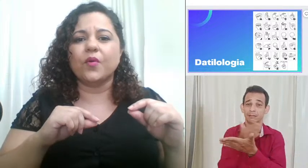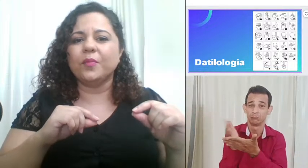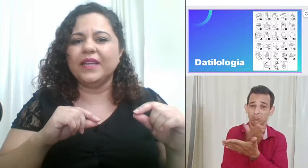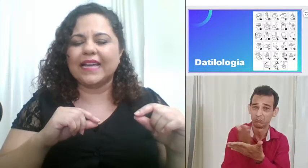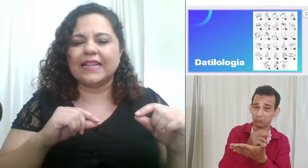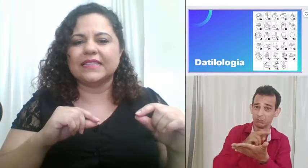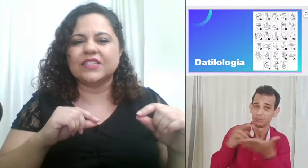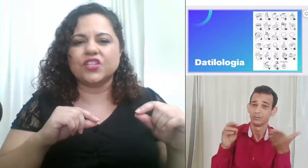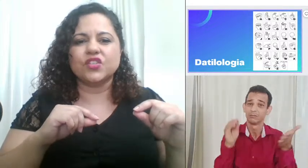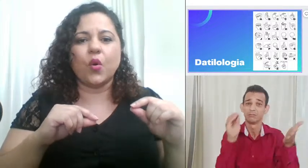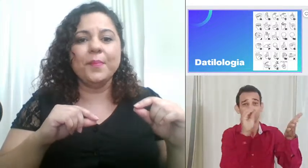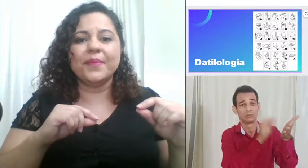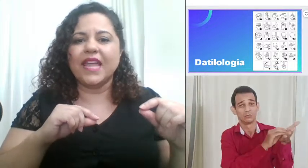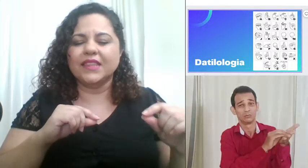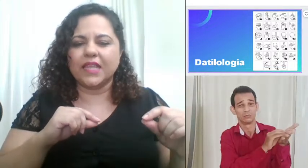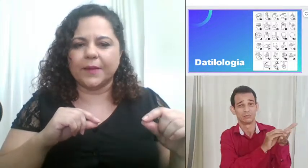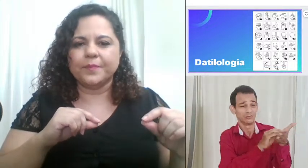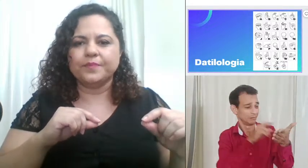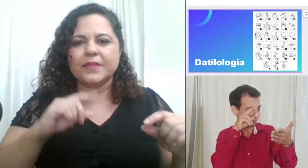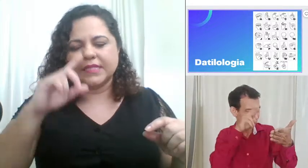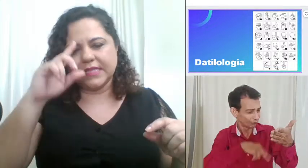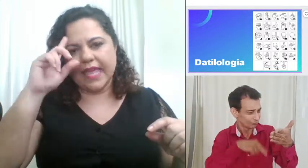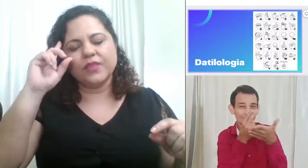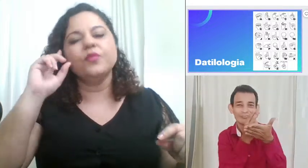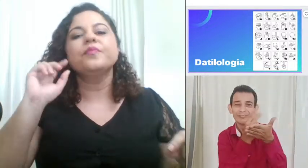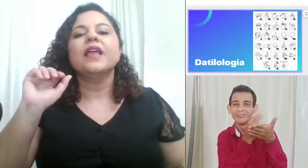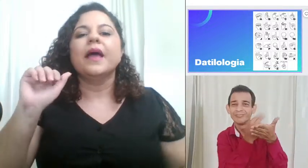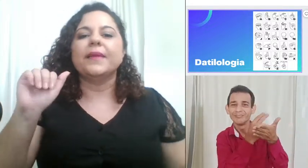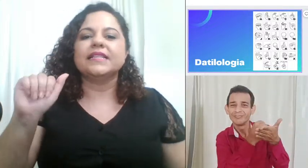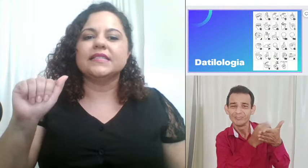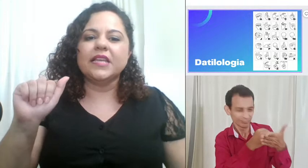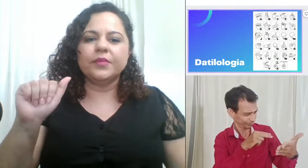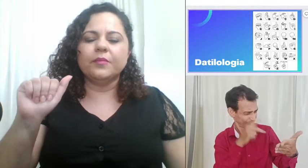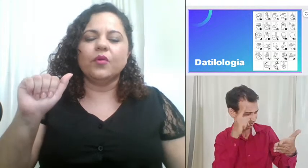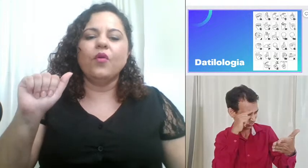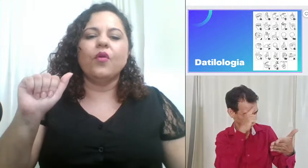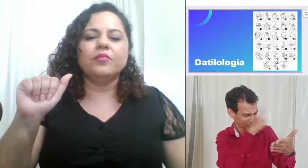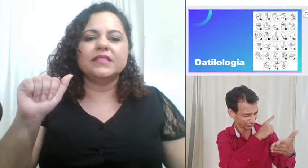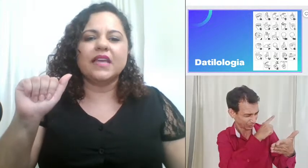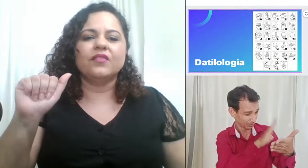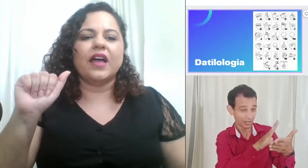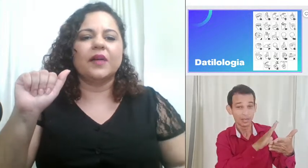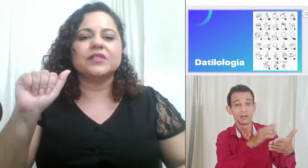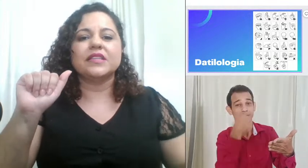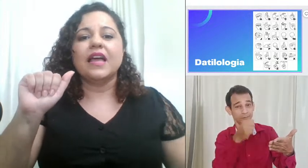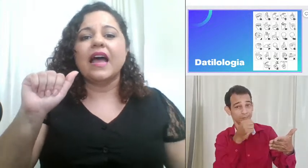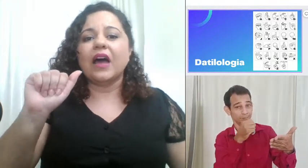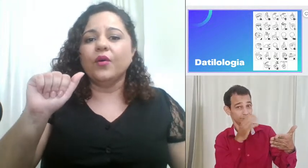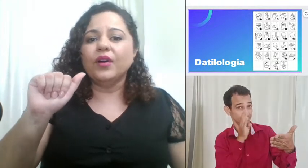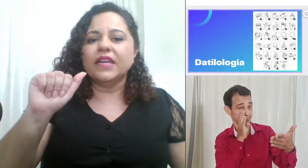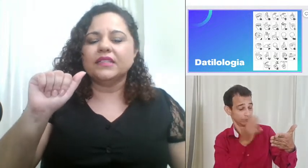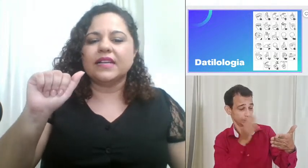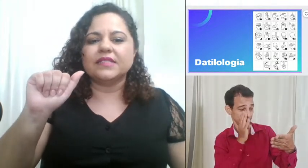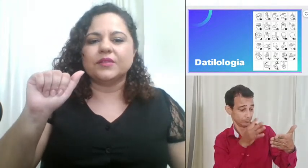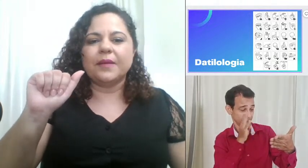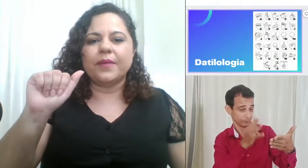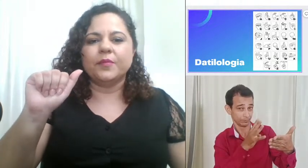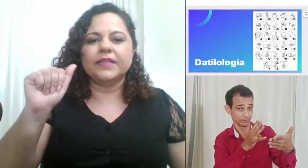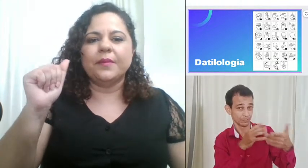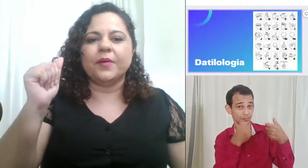complicada da gente compreender certo mas é sempre bom observarmos a orientação da palma da mão